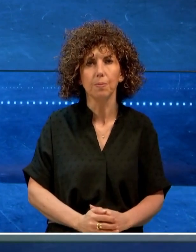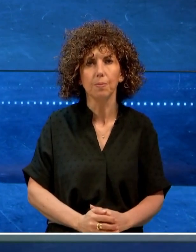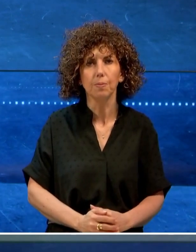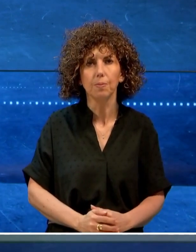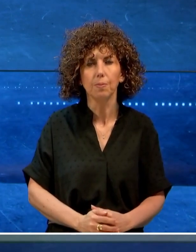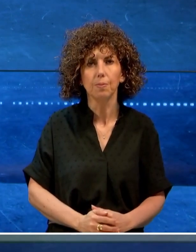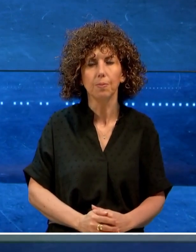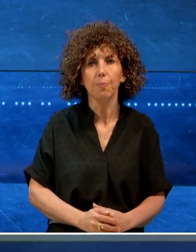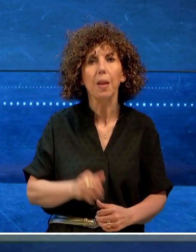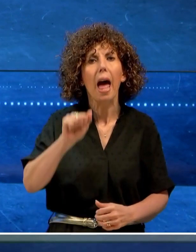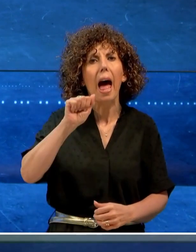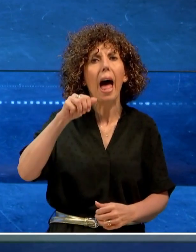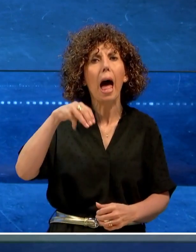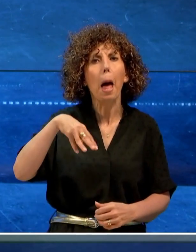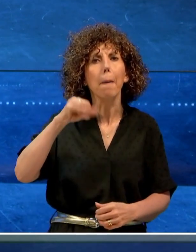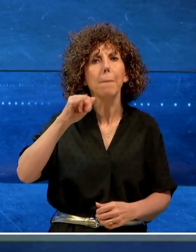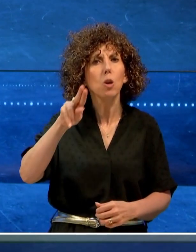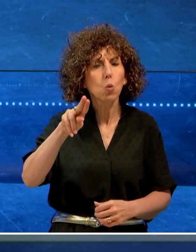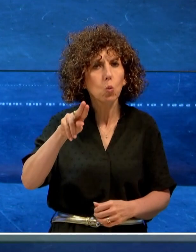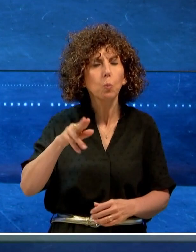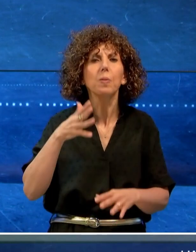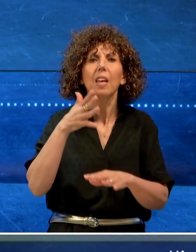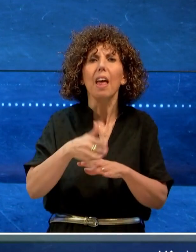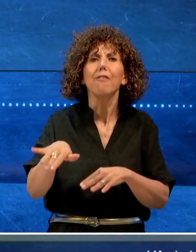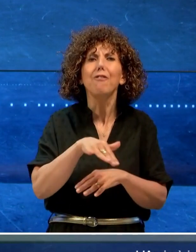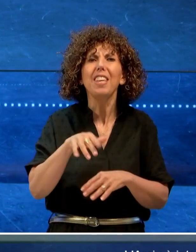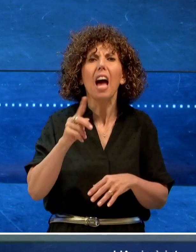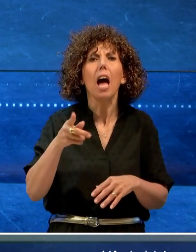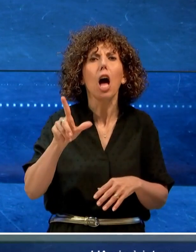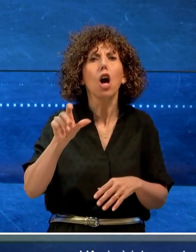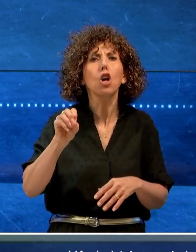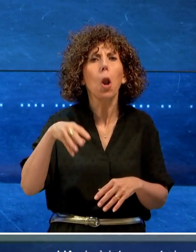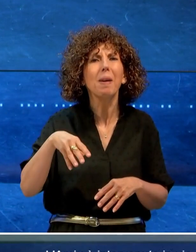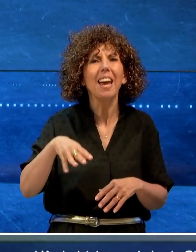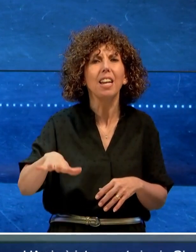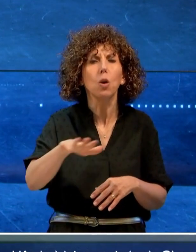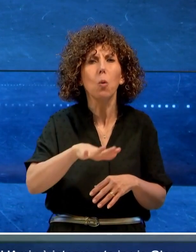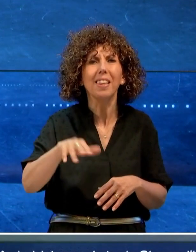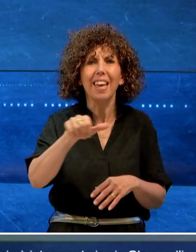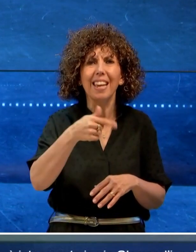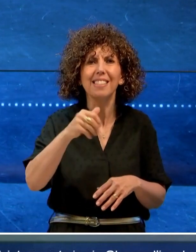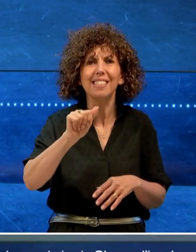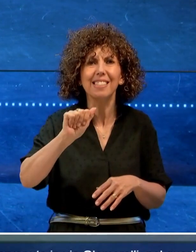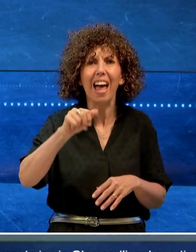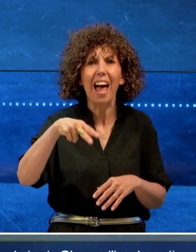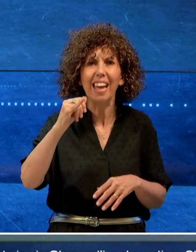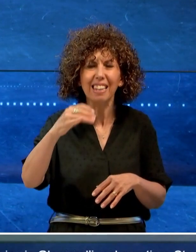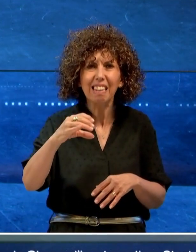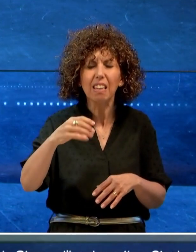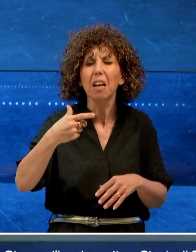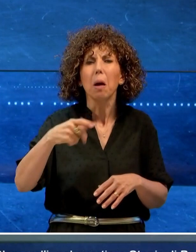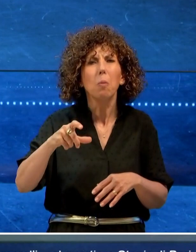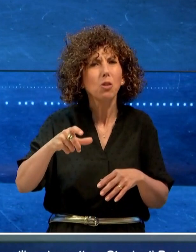L'AMIU è intervenuta in via Glomerelli nel quartiere Stanic di Bari per rimuovere